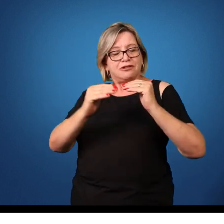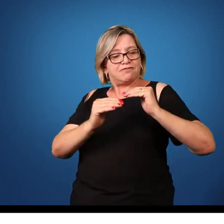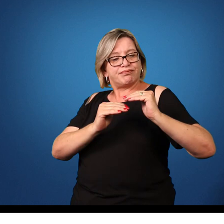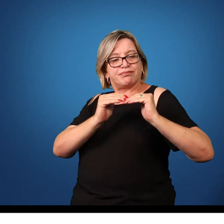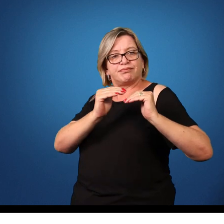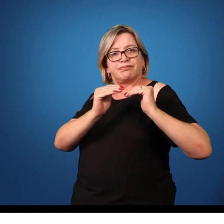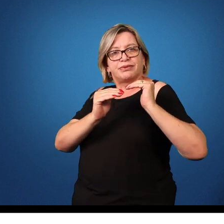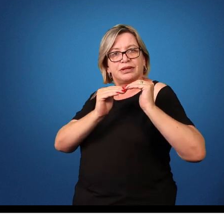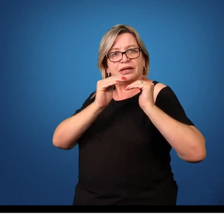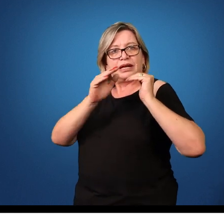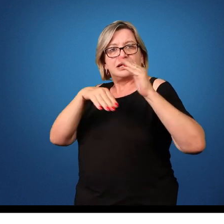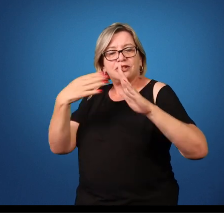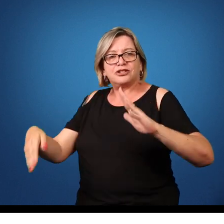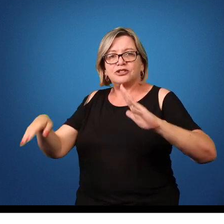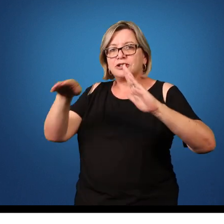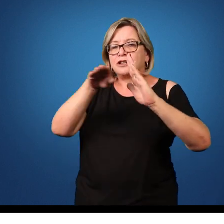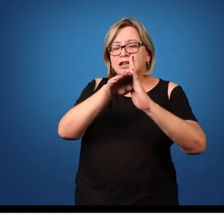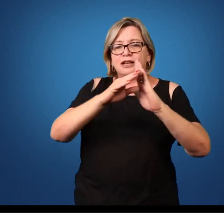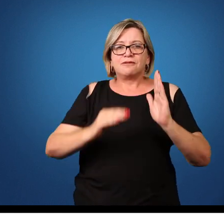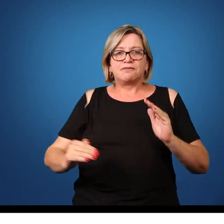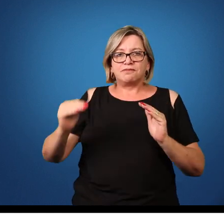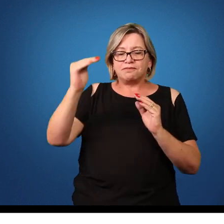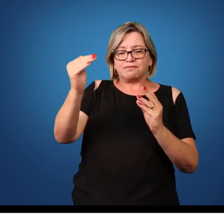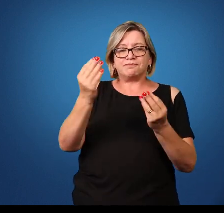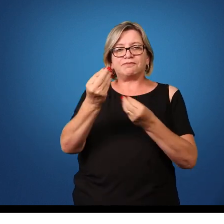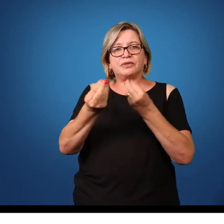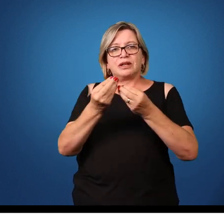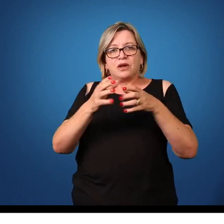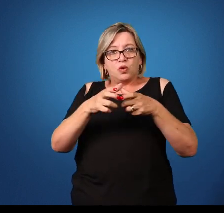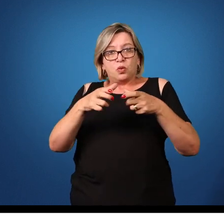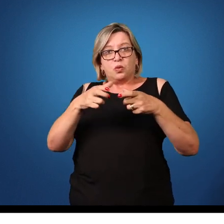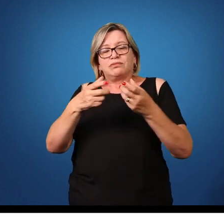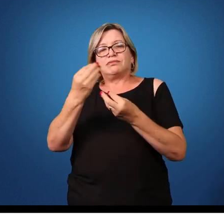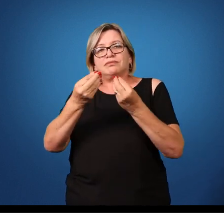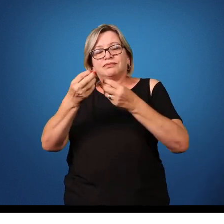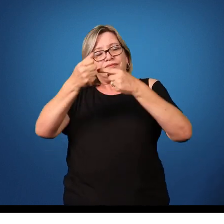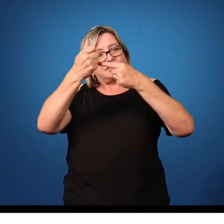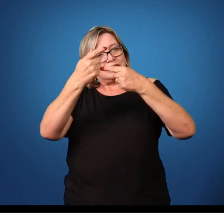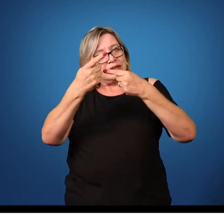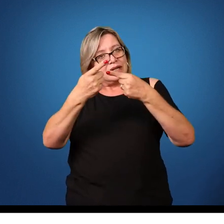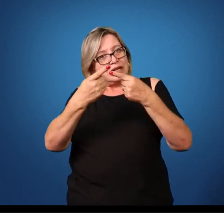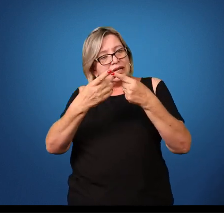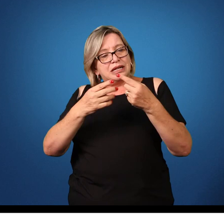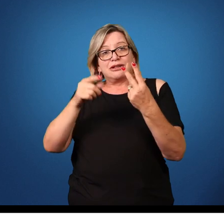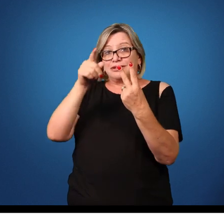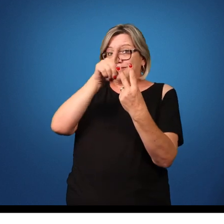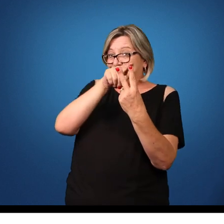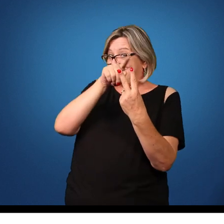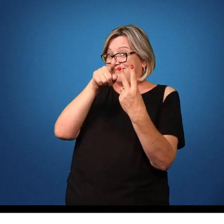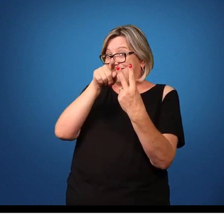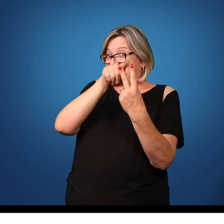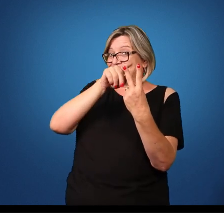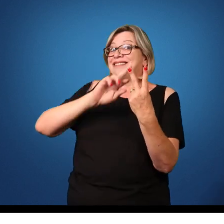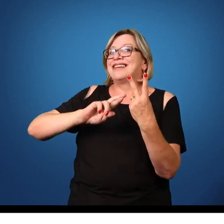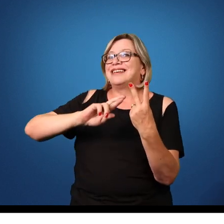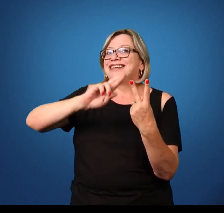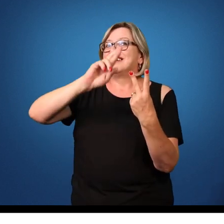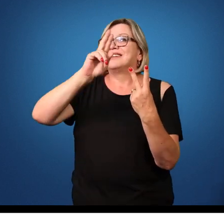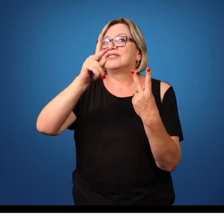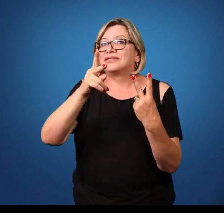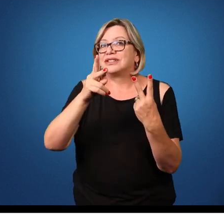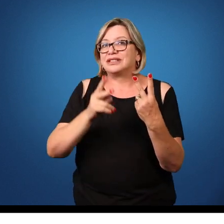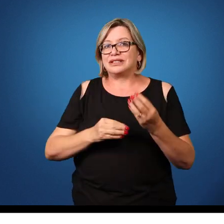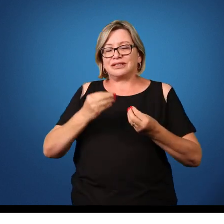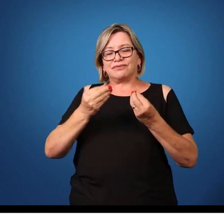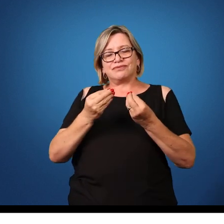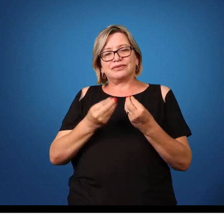desenvolvimento até chegar na forma adulta. Isso também é uma característica que já vai afastando, né? Já vai diferenciando um pouquinho esse